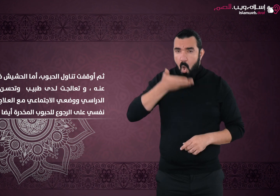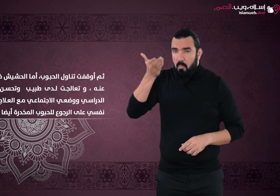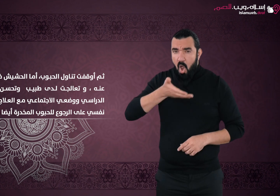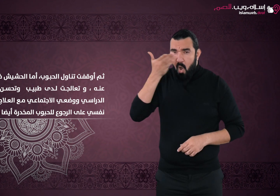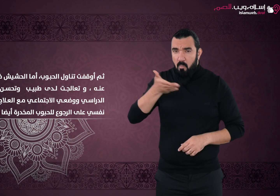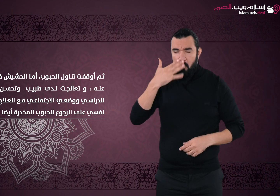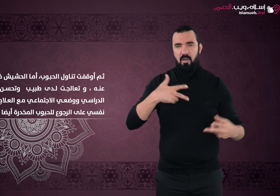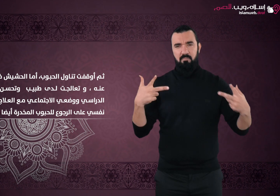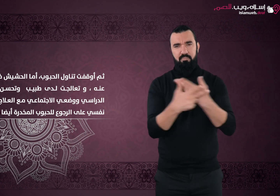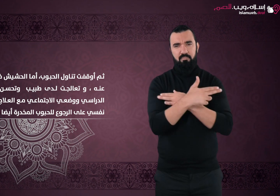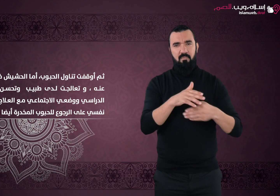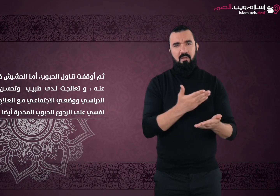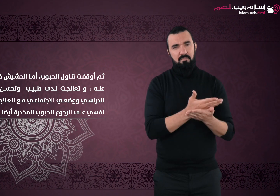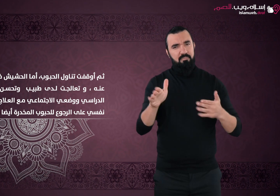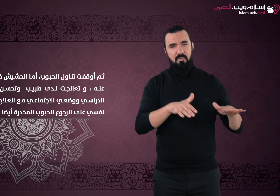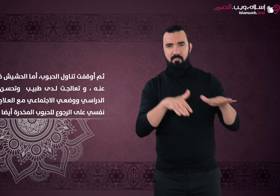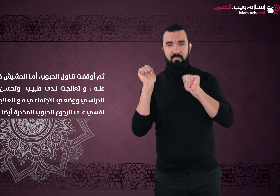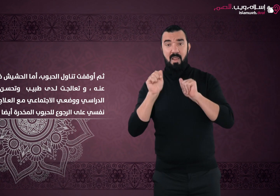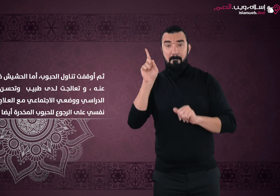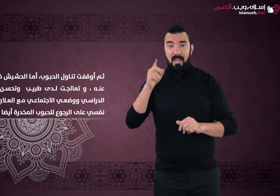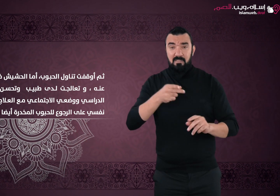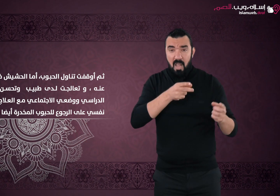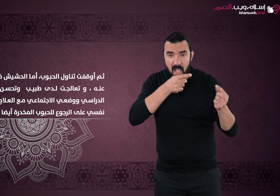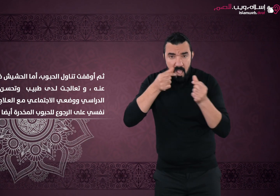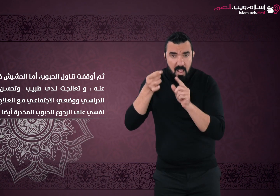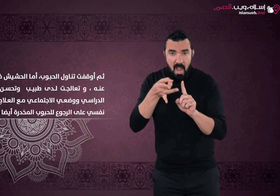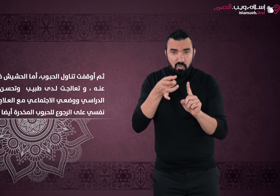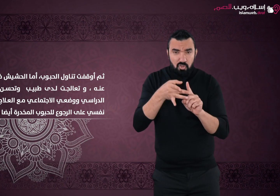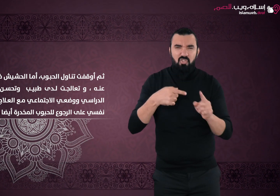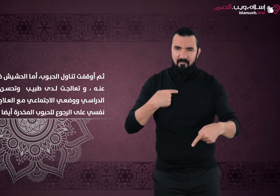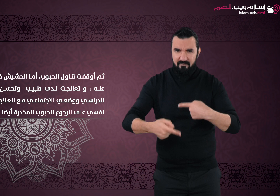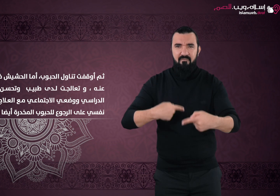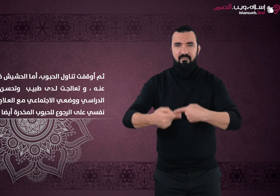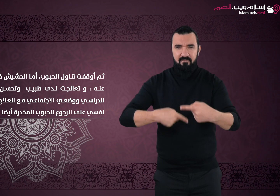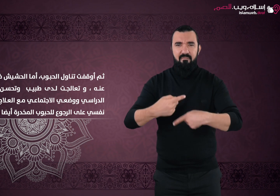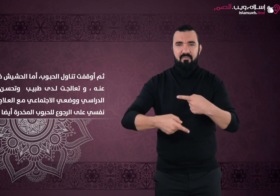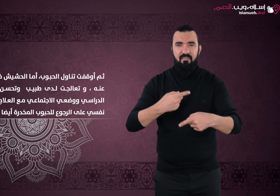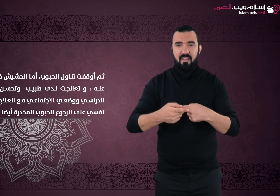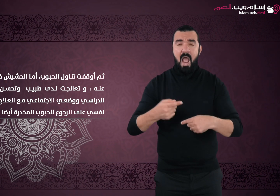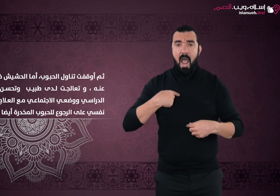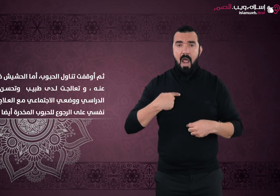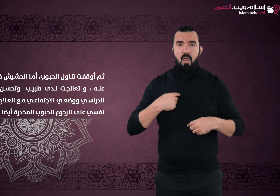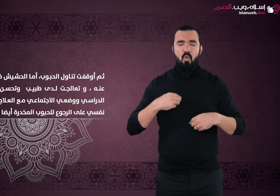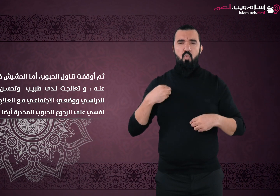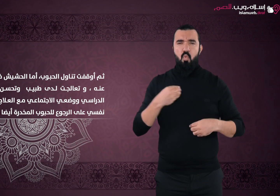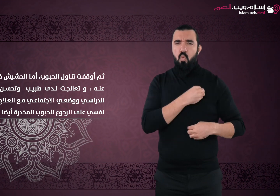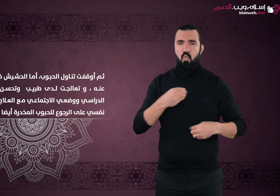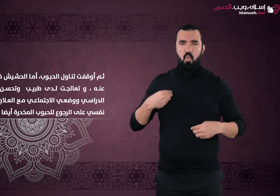الحشيش فلم أنقطع عنه وتعالجت لدى طبيب وتحسن